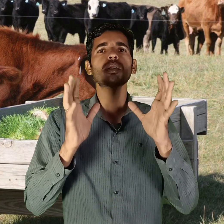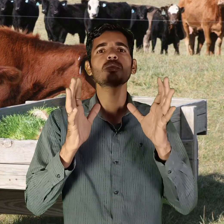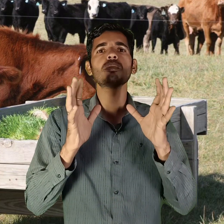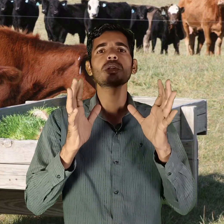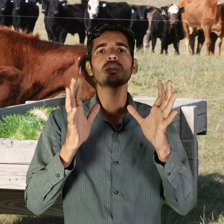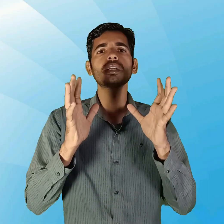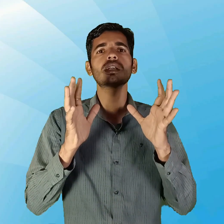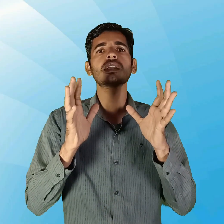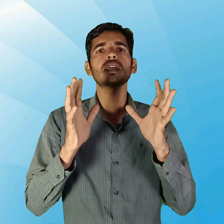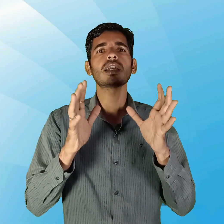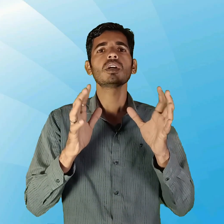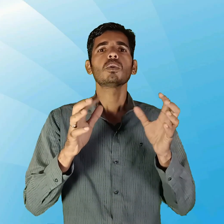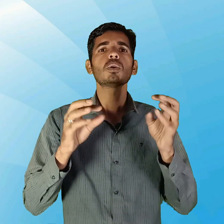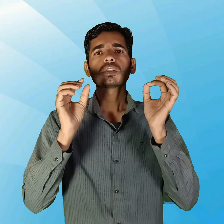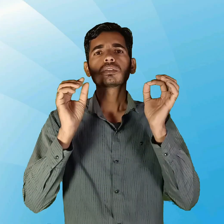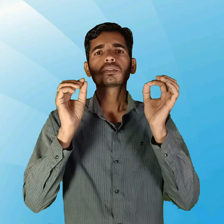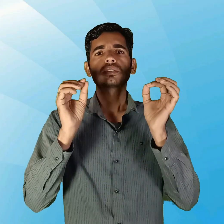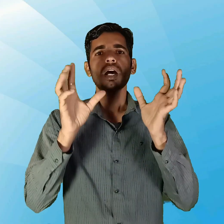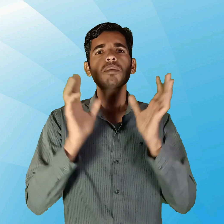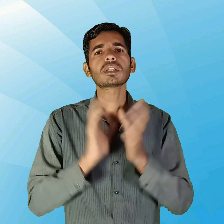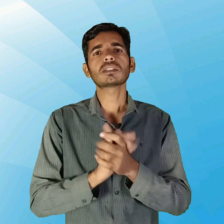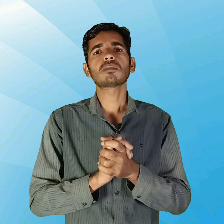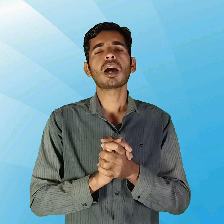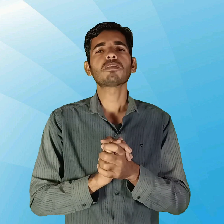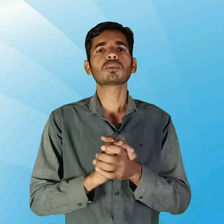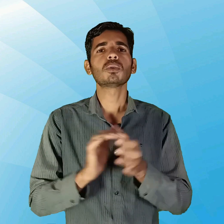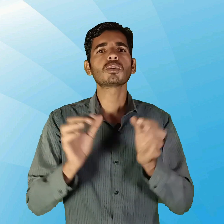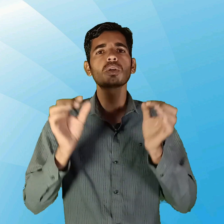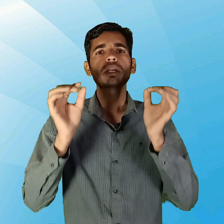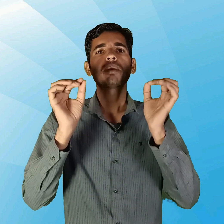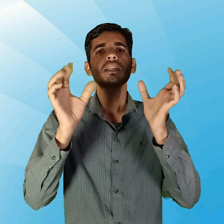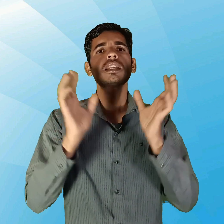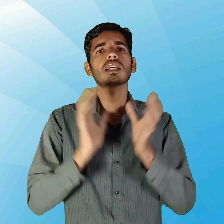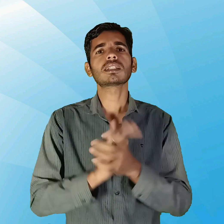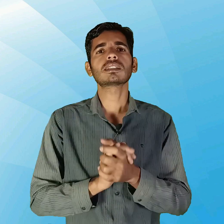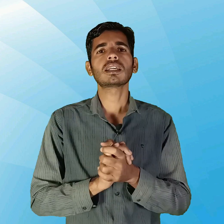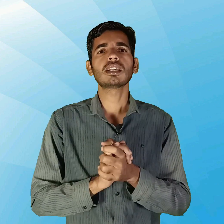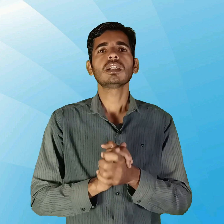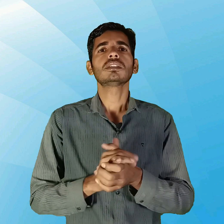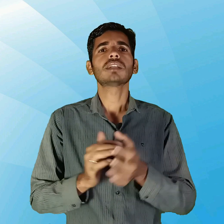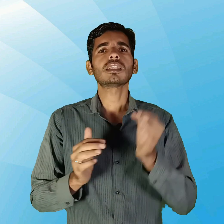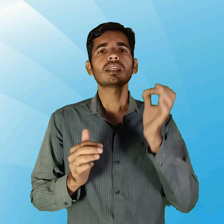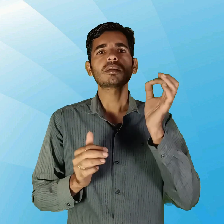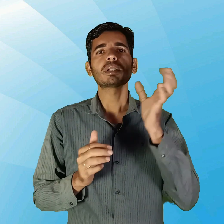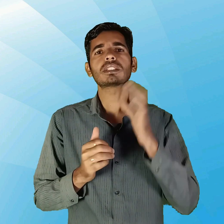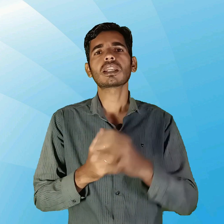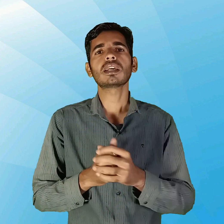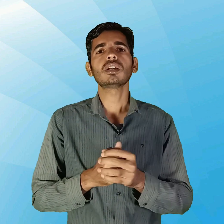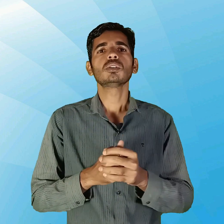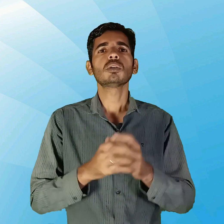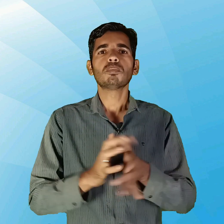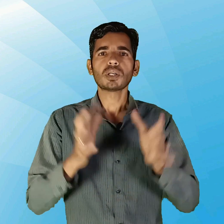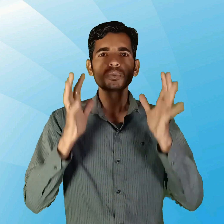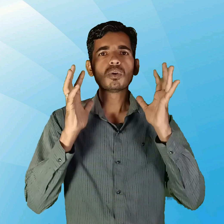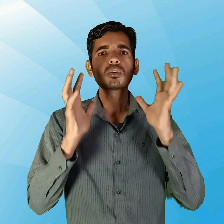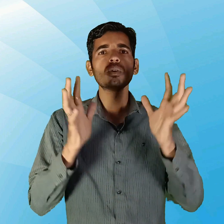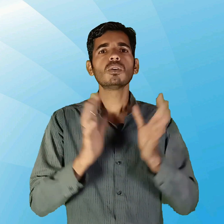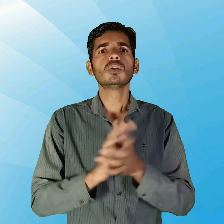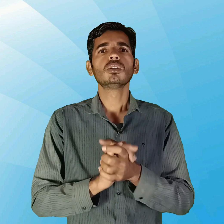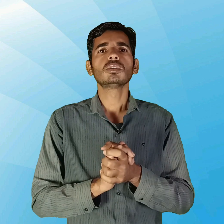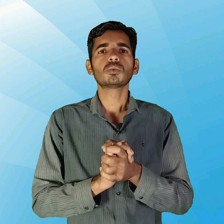पसुओं में कोई दिक्कत नहीं आए और साम के समय आप पसुओं को एक बार नहला सकते हैं ज्यादा समयशा रहे पसुओं को